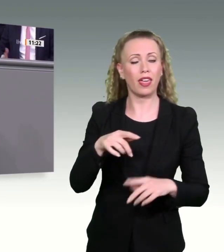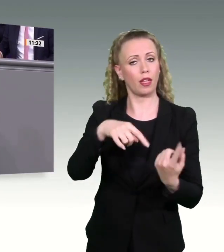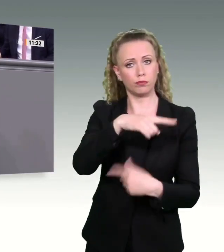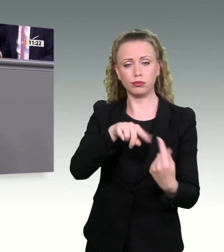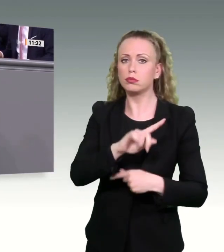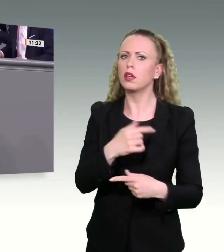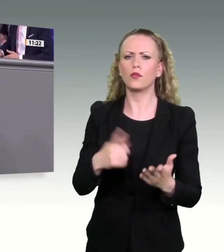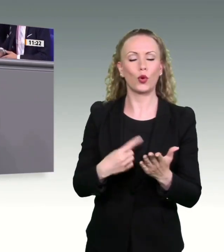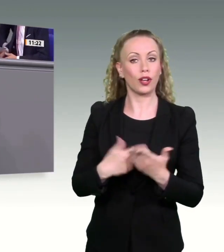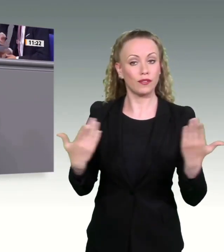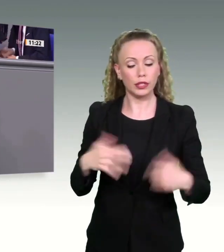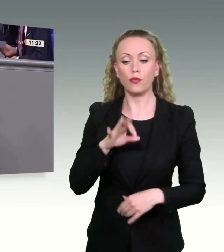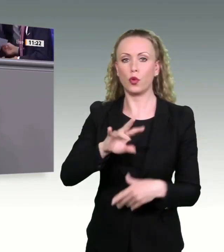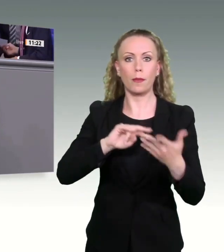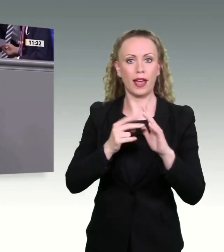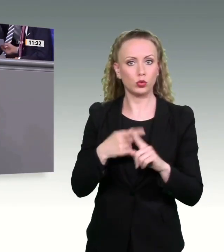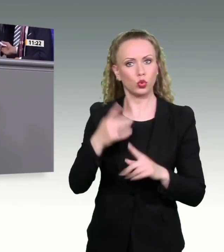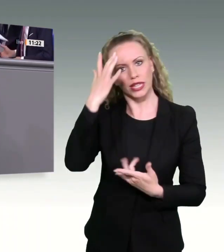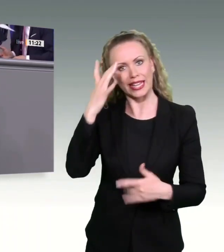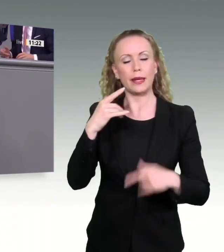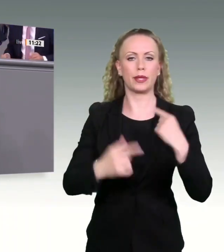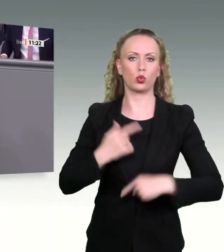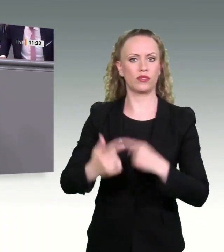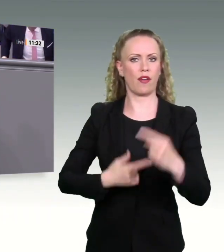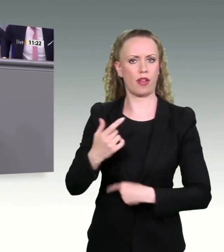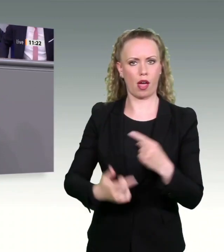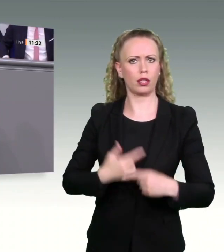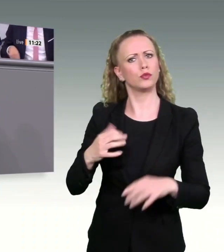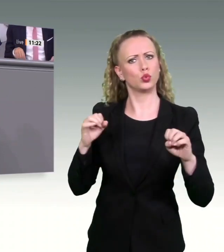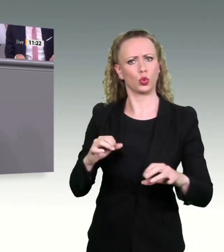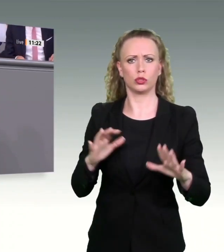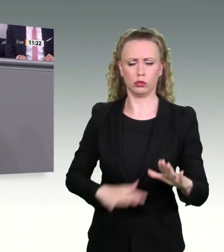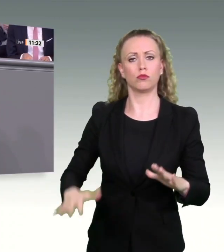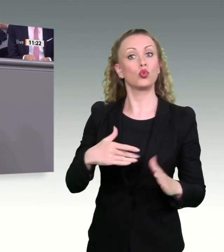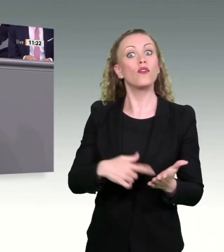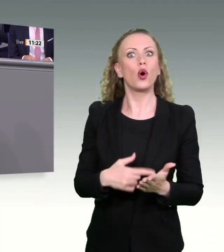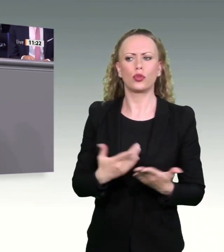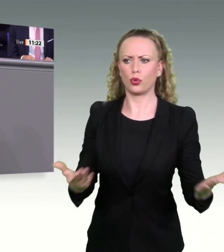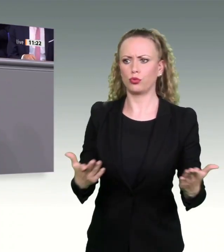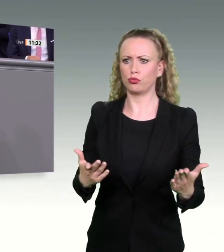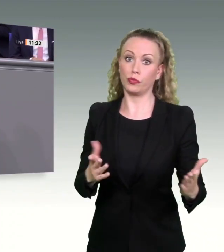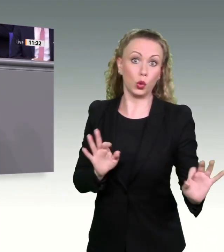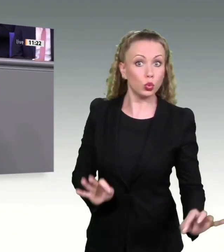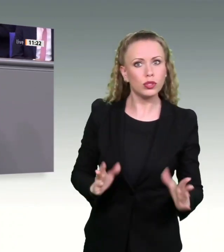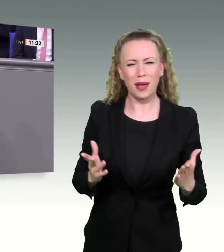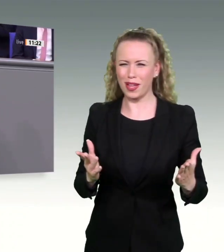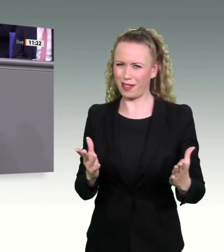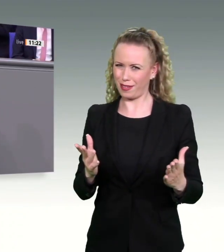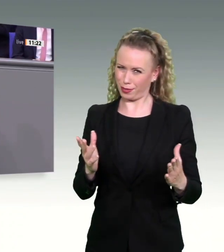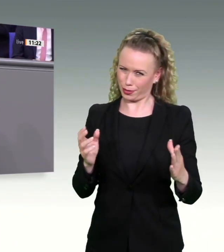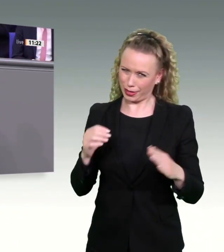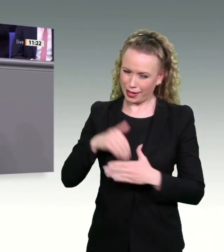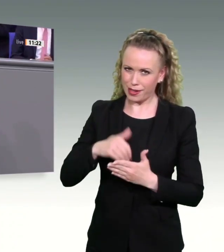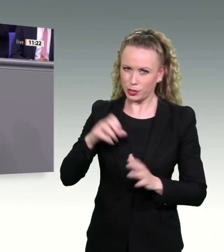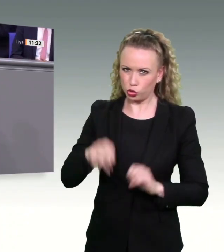Planungs und Genehmigungsverfahren. Das hört sich zwar gut an, ist aber schlecht. Denn beim Populationsschutz ist nicht der bessere